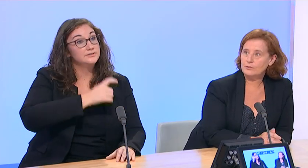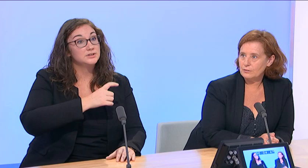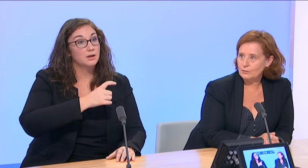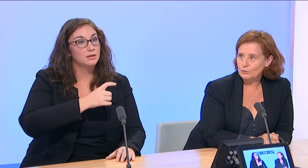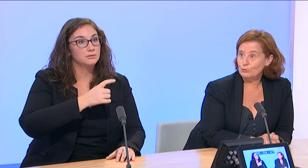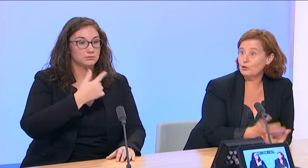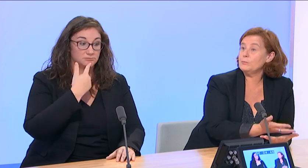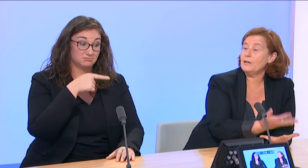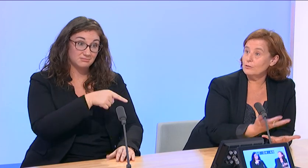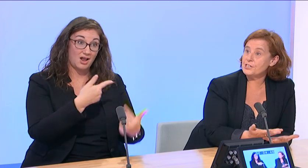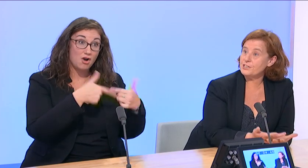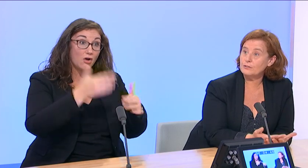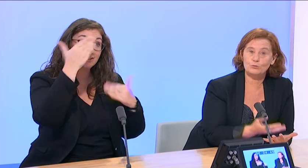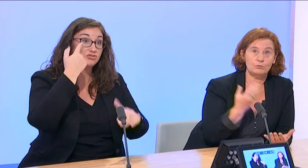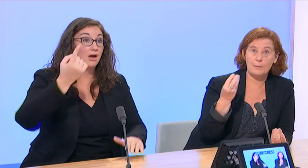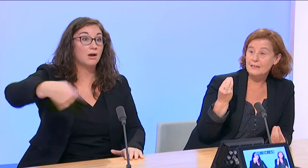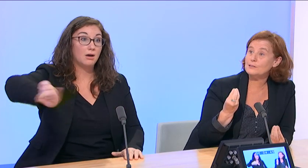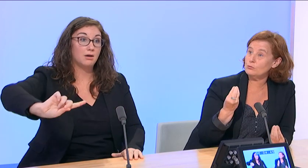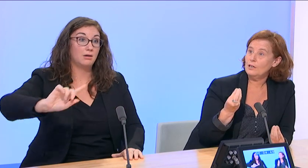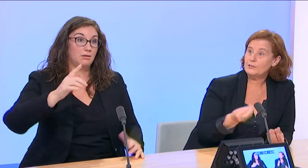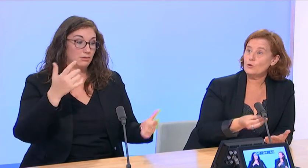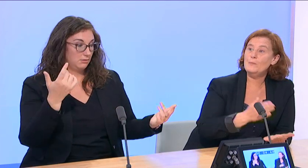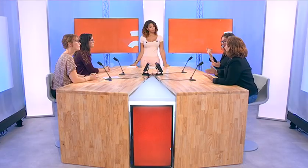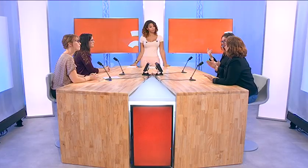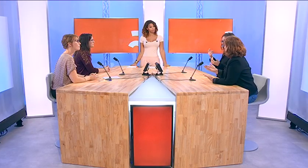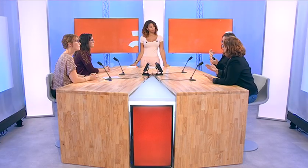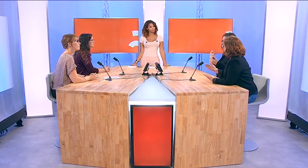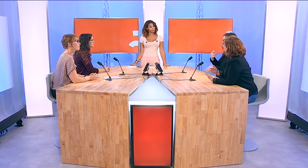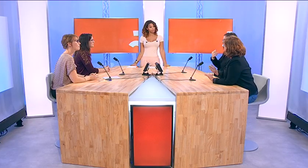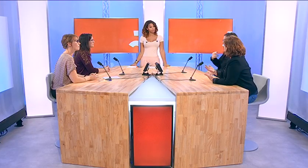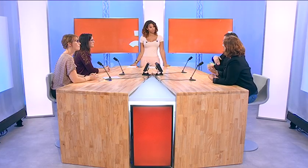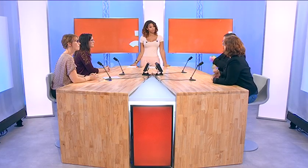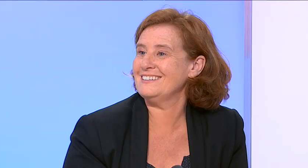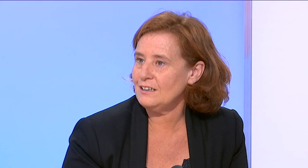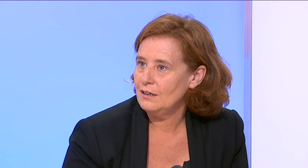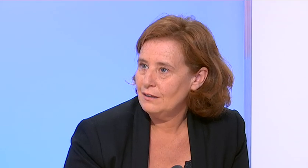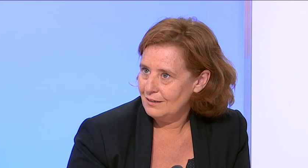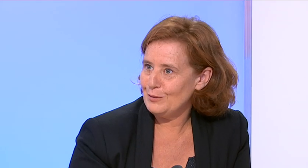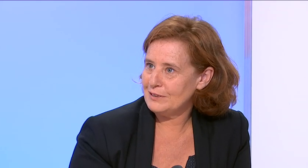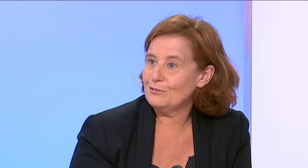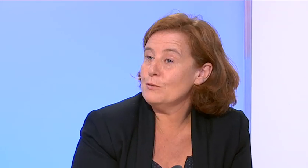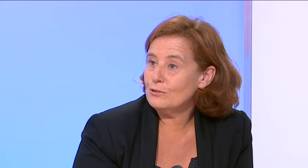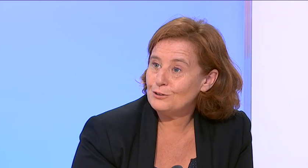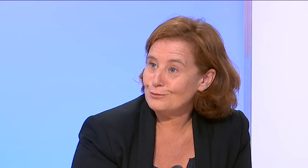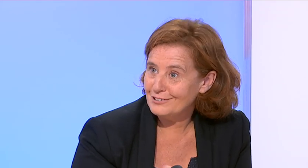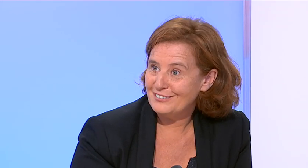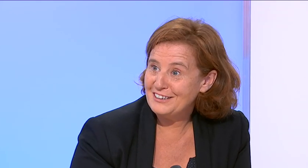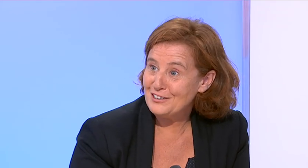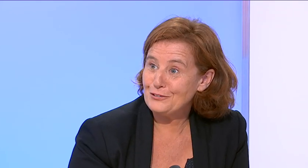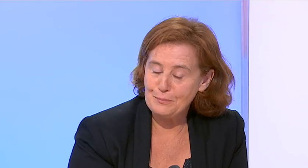qu'on ne connaît pas à l'origine, dont on n'a pas les sons. C'est-à le B.A.B. pour un sourd, ça ne veut rien dire. Parce qu'évidemment, les sons, ils ne les entendent